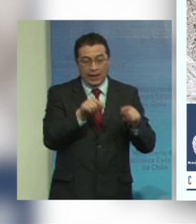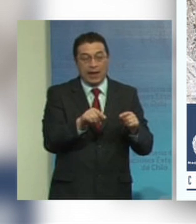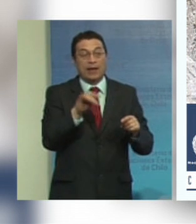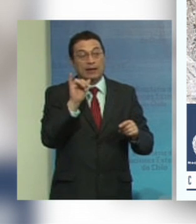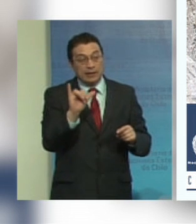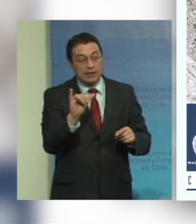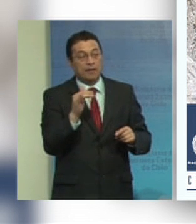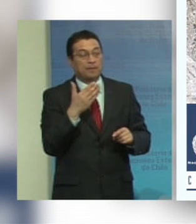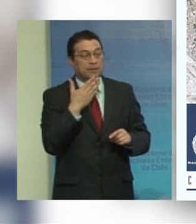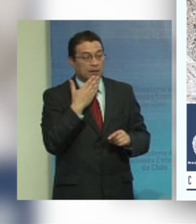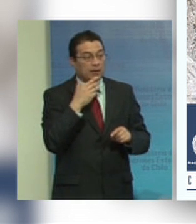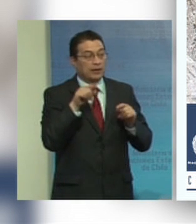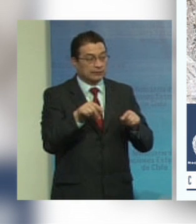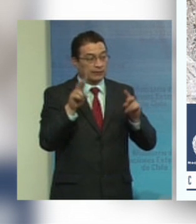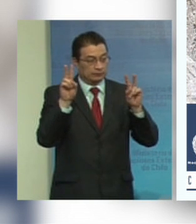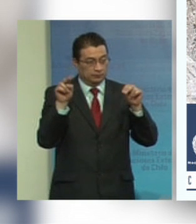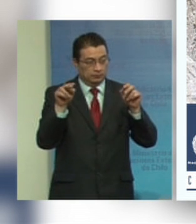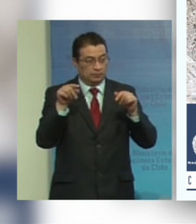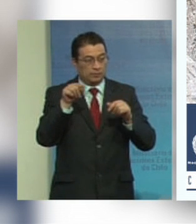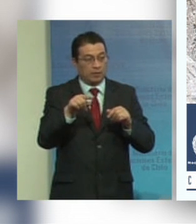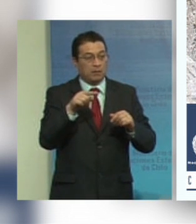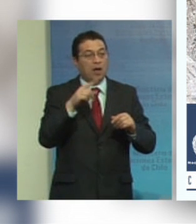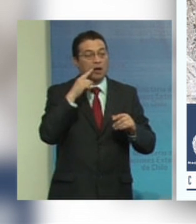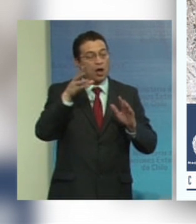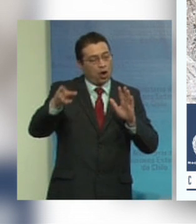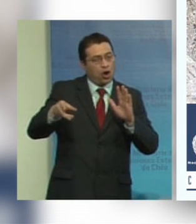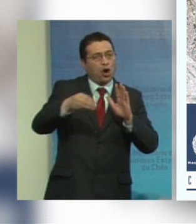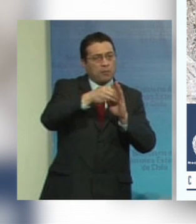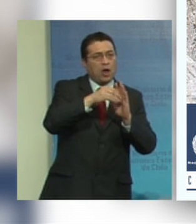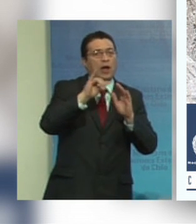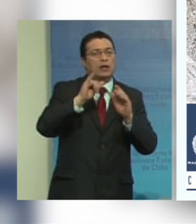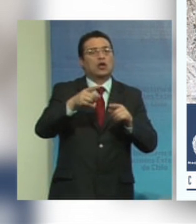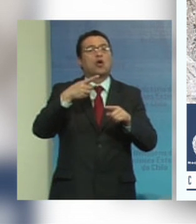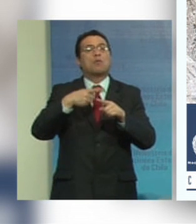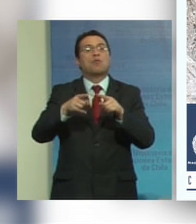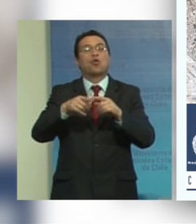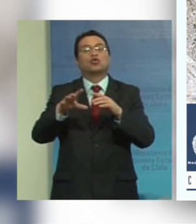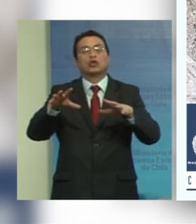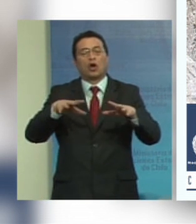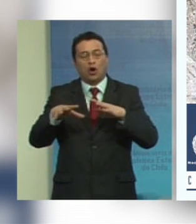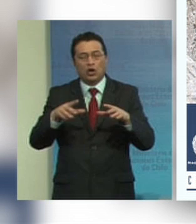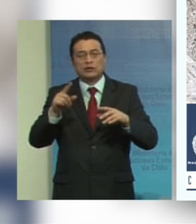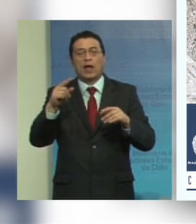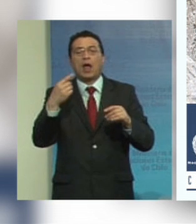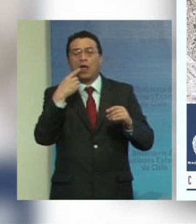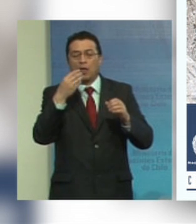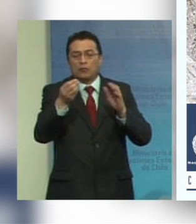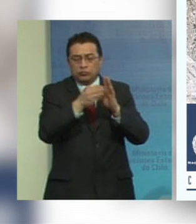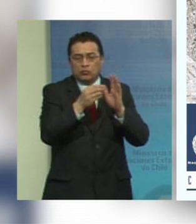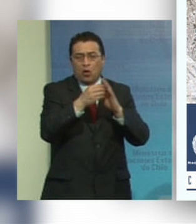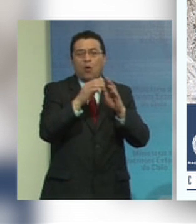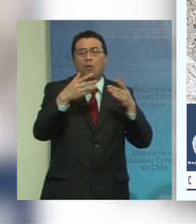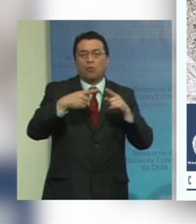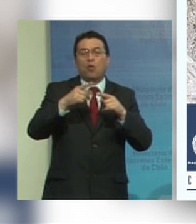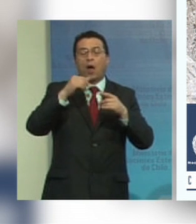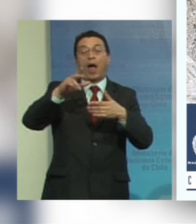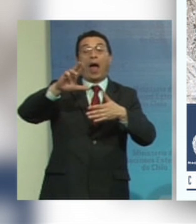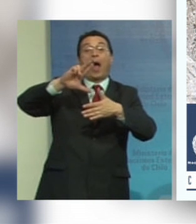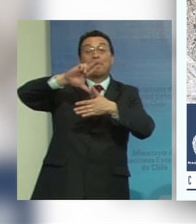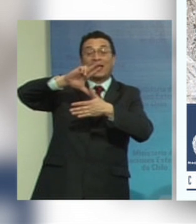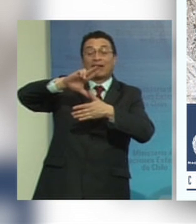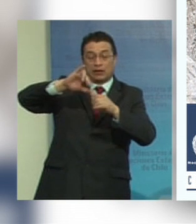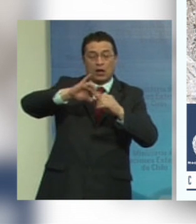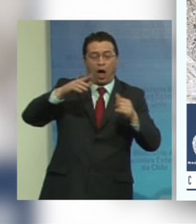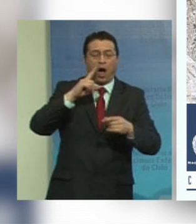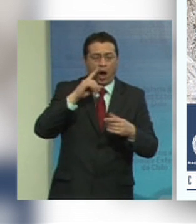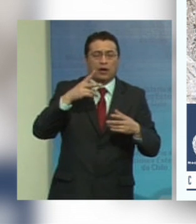y ese tema fue también incorporado en muchas legislaciones nacionales que son en muchos casos en América Latina bastante